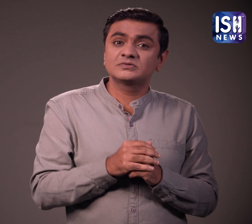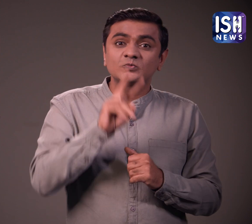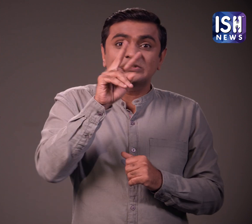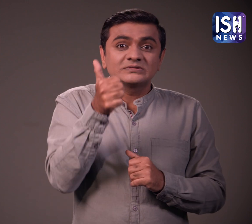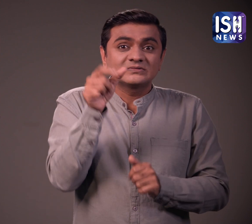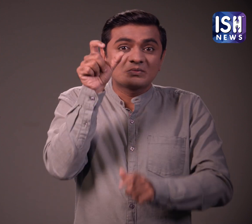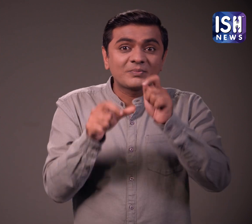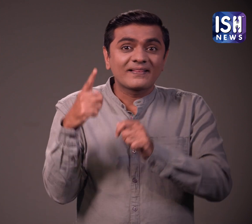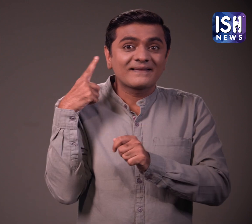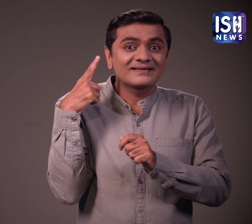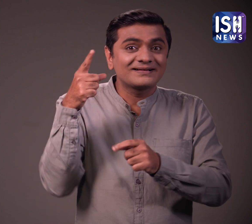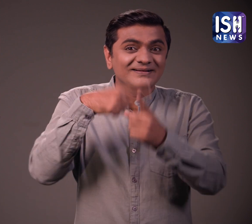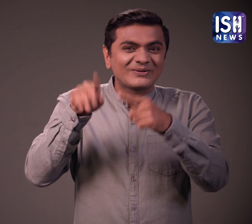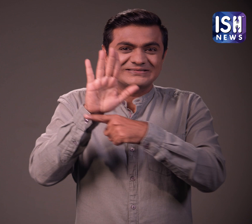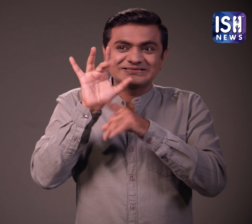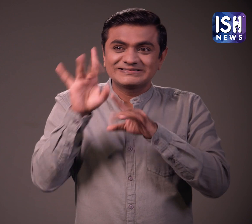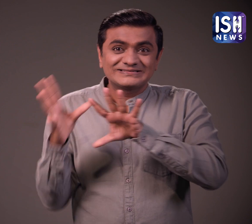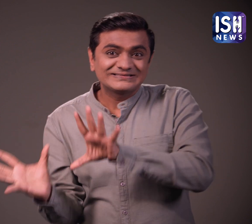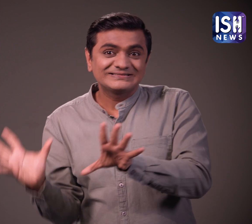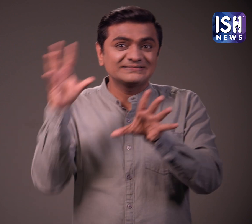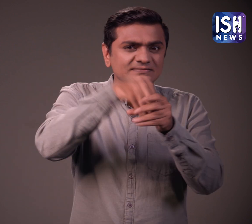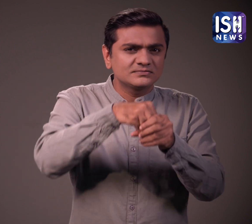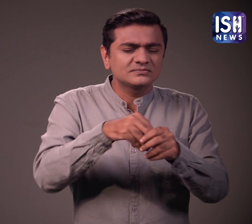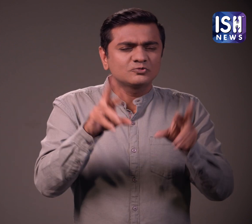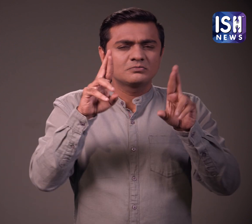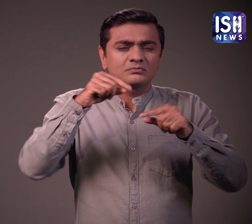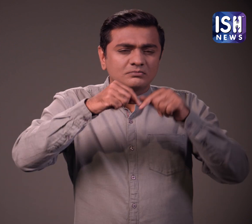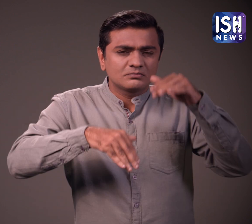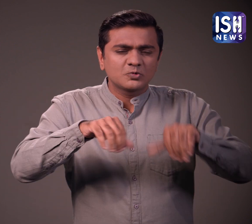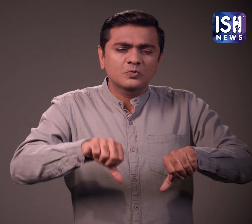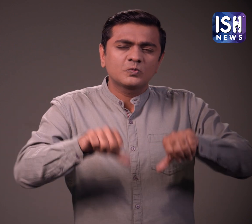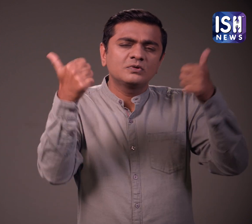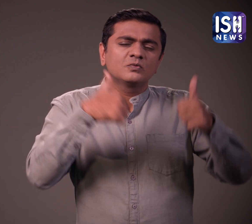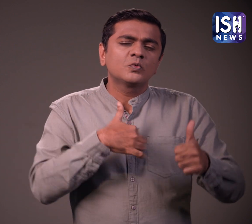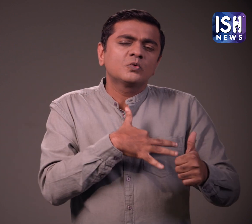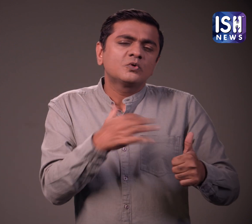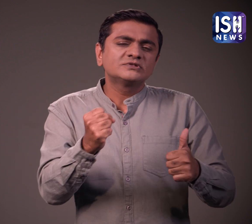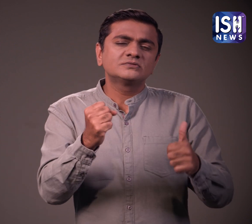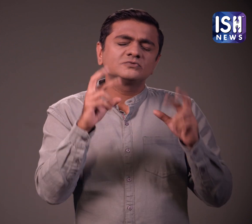उन्हें विश्वास है कि इन 26 राजनेताओं के साथ भाजपा निश्चित रूप से चुनाव जीतेगी